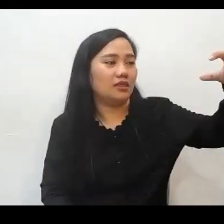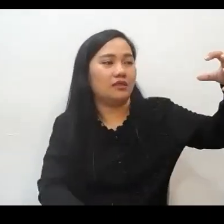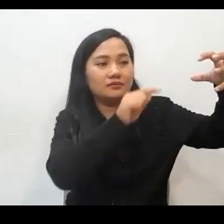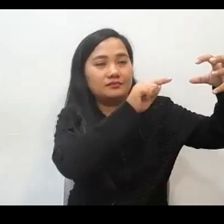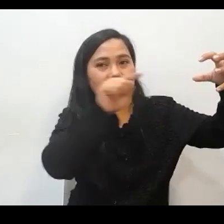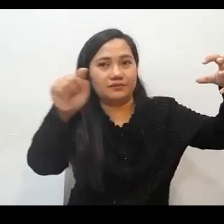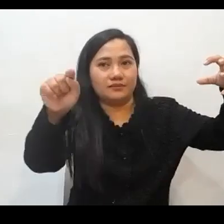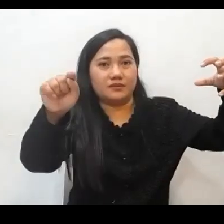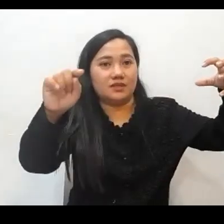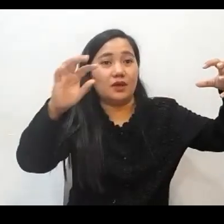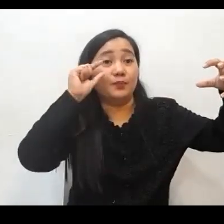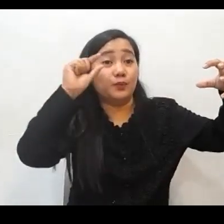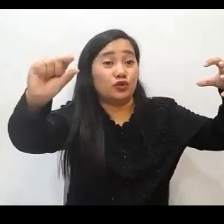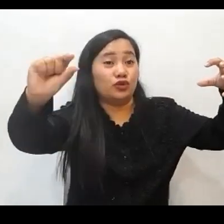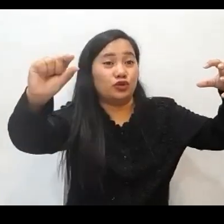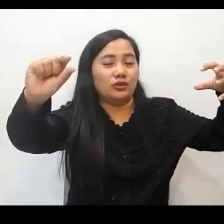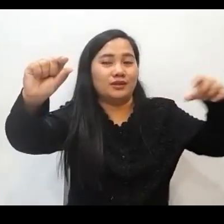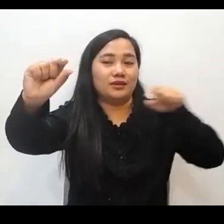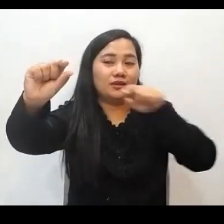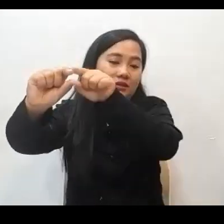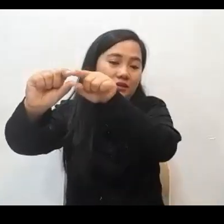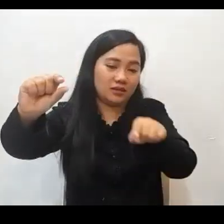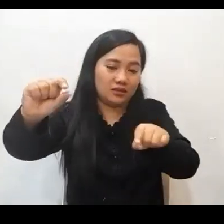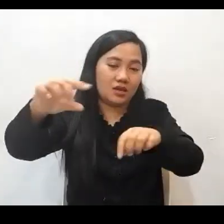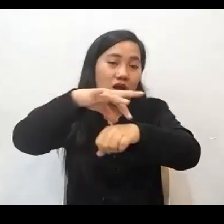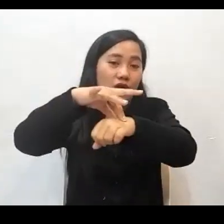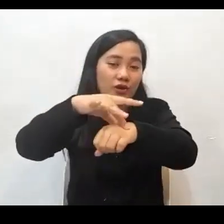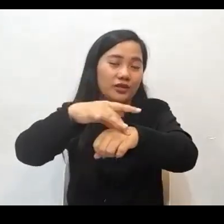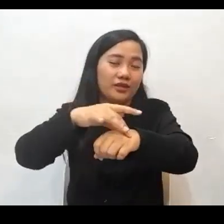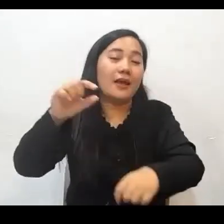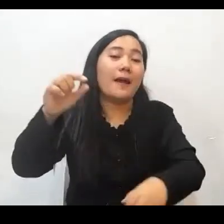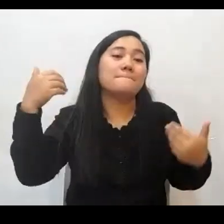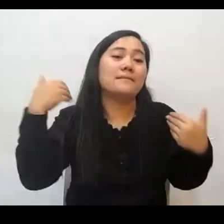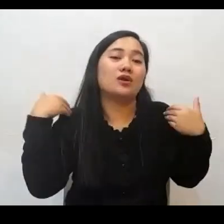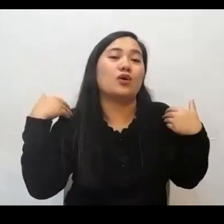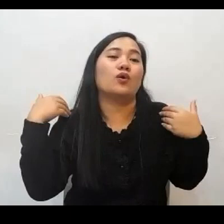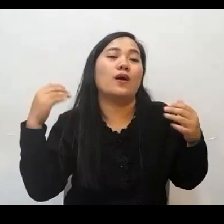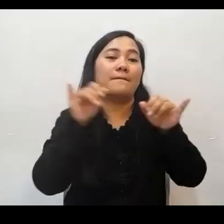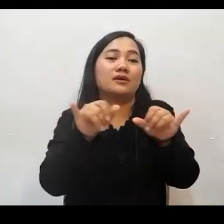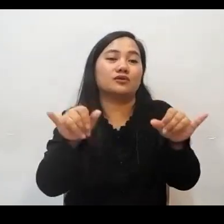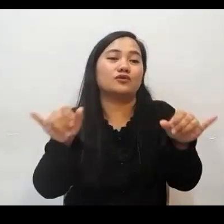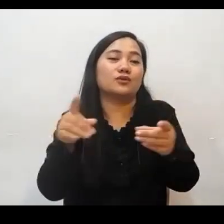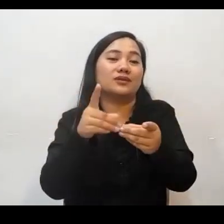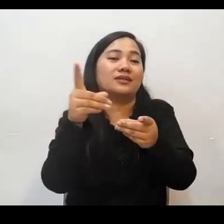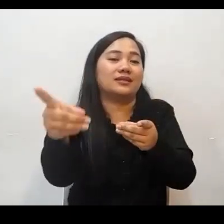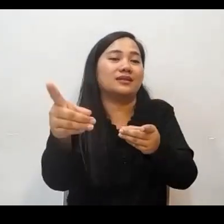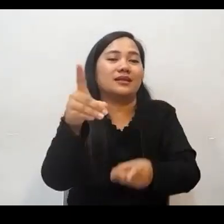yung isa pa sa pinakamahalagang bagay meron po itong palaging pagitan o distansya yung araw yung buwan at yung mundo